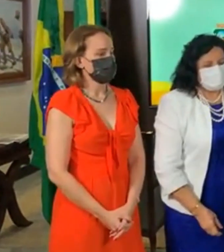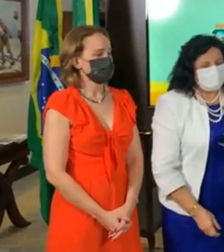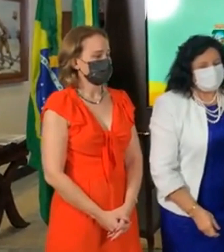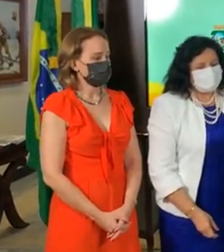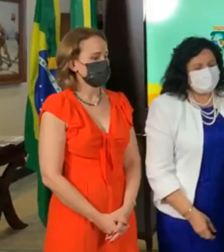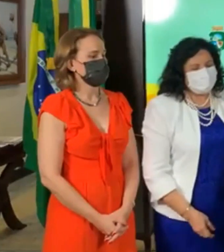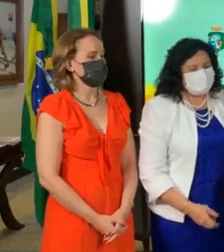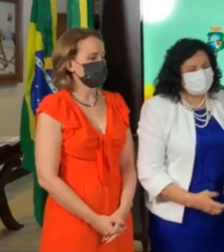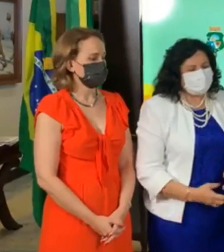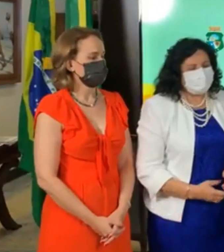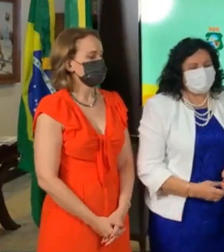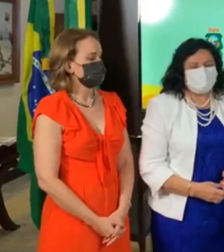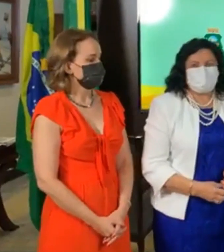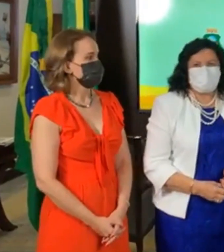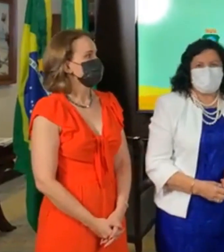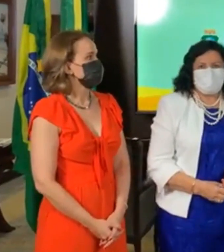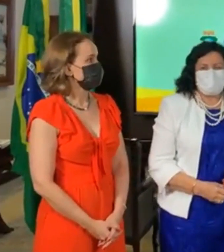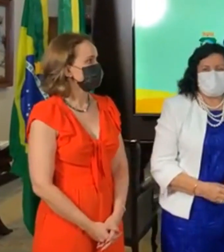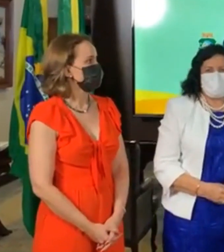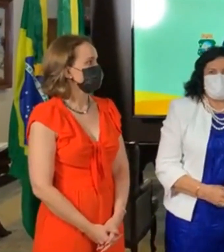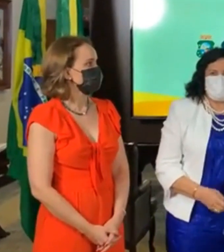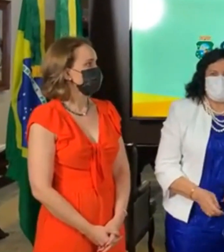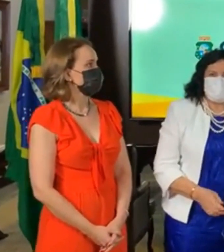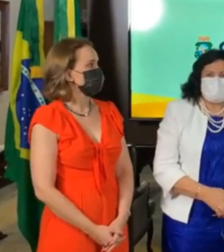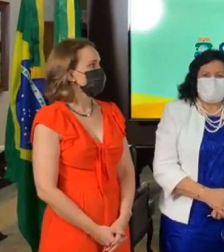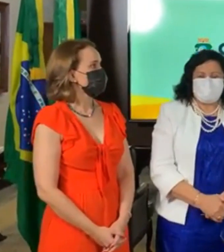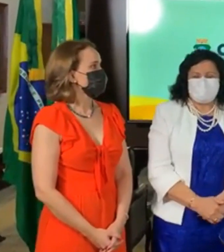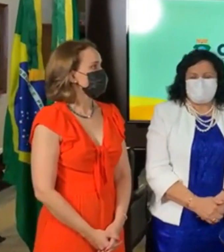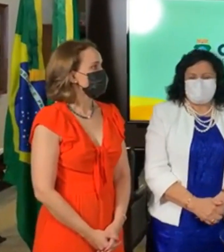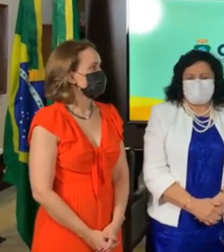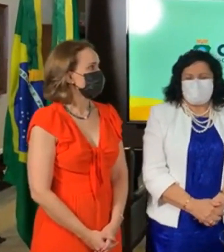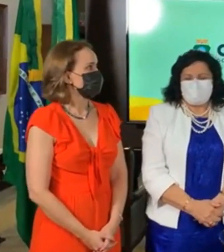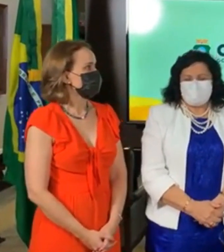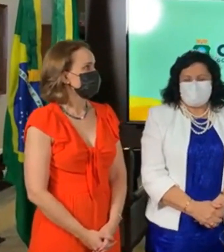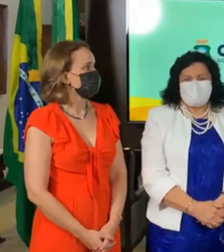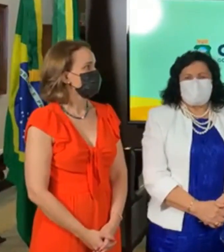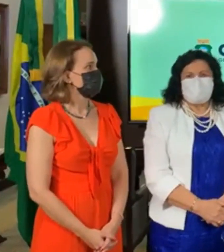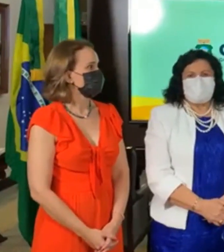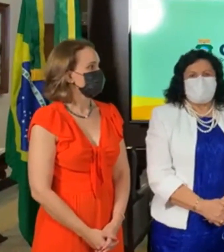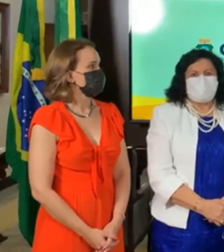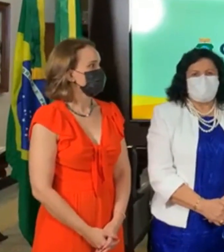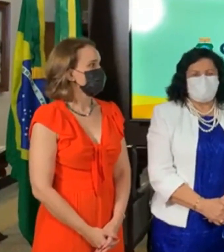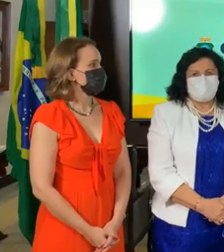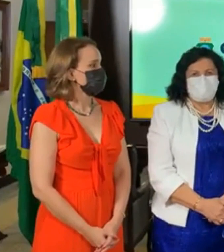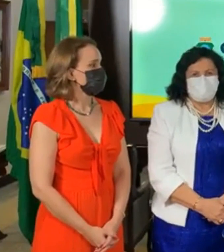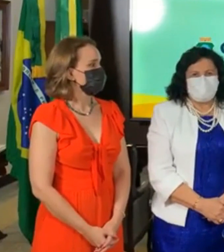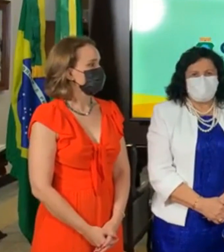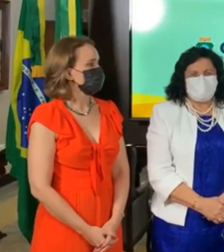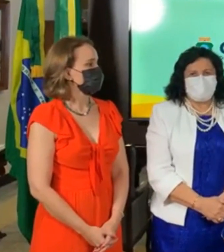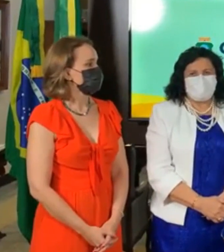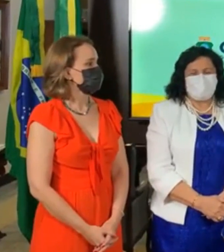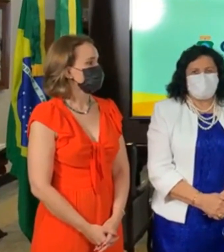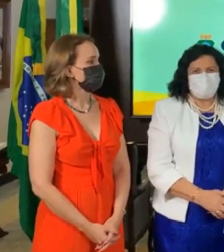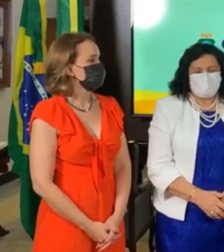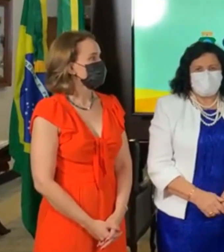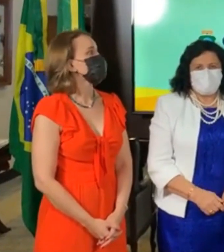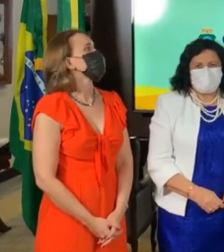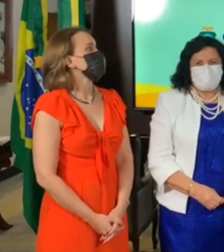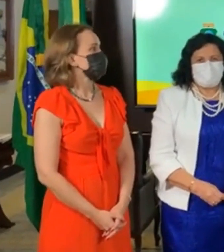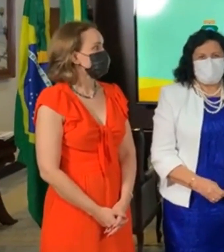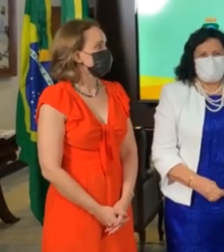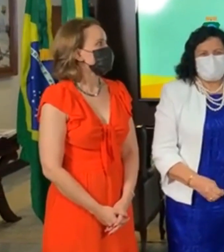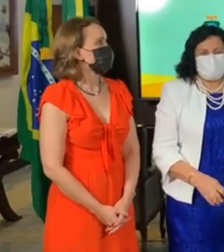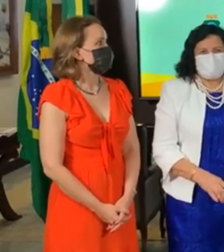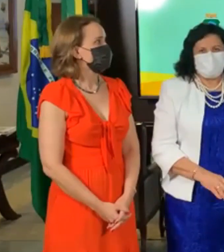IPVA, quem tem débito com DETRAN, ICMS, TCD, lembrando que nós estamos, perdão de IPVA até R$ 200